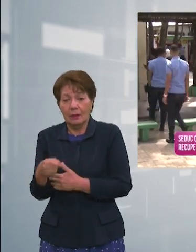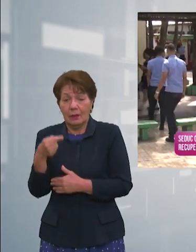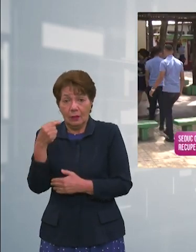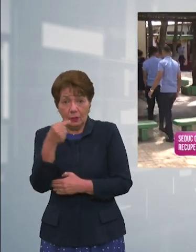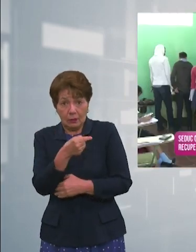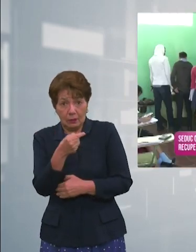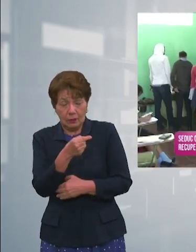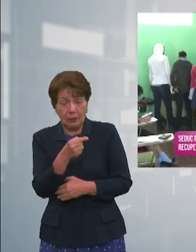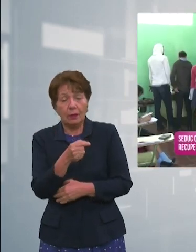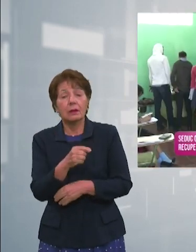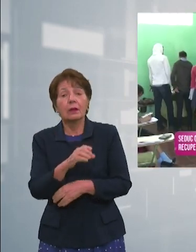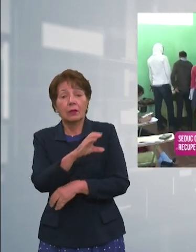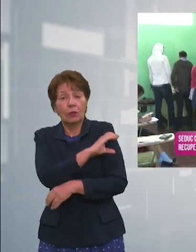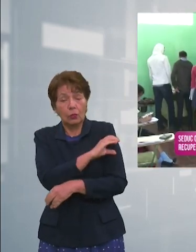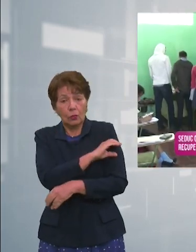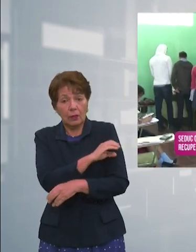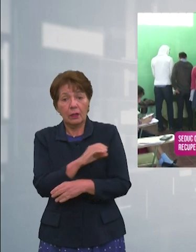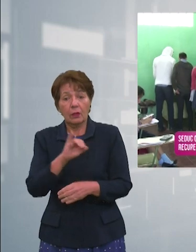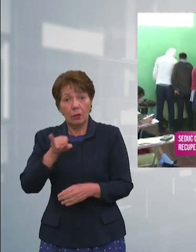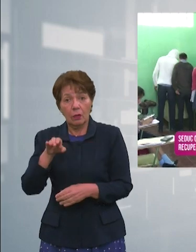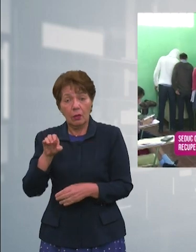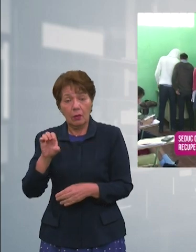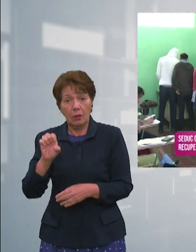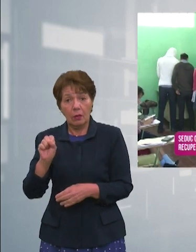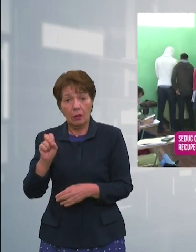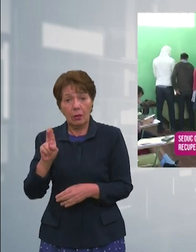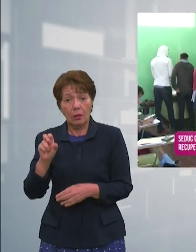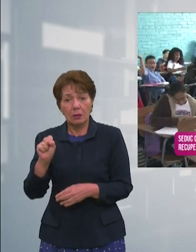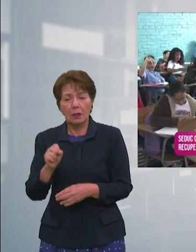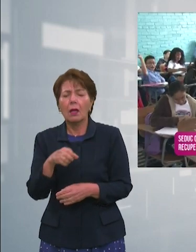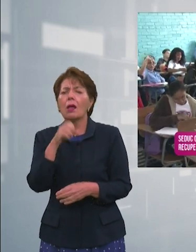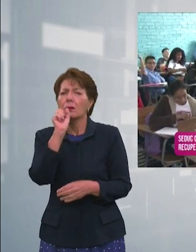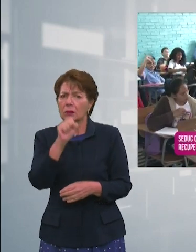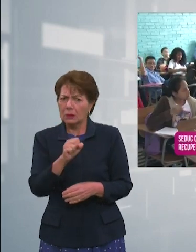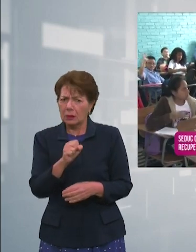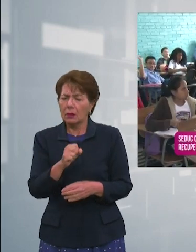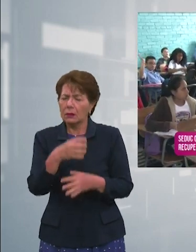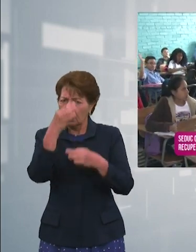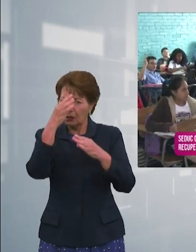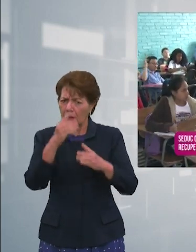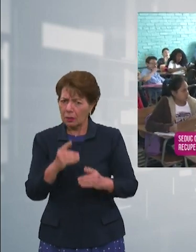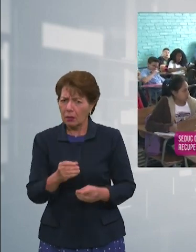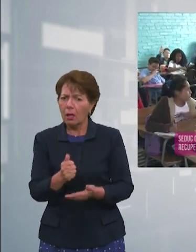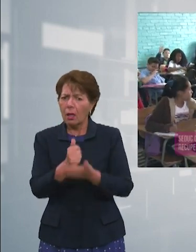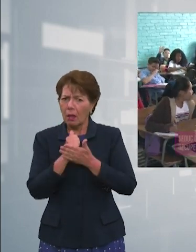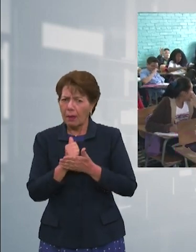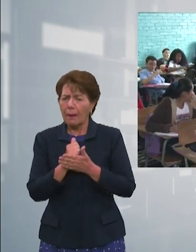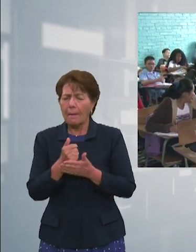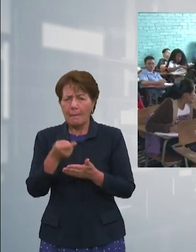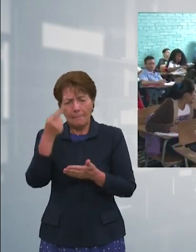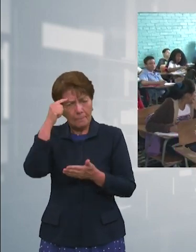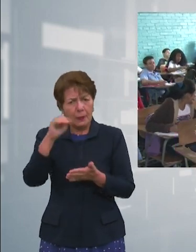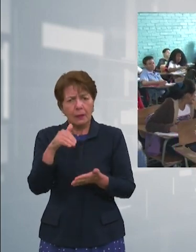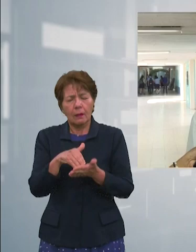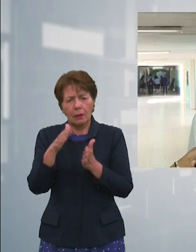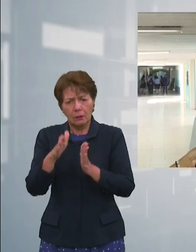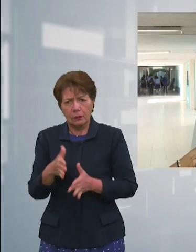Hernández, dijo que esta determinación ayudará para que el próximo año los estudiantes pongan mayor interés. Se van a